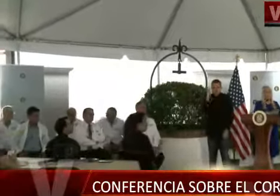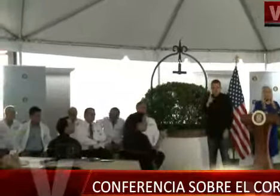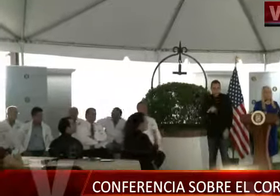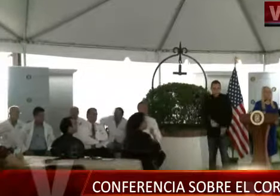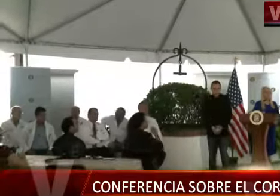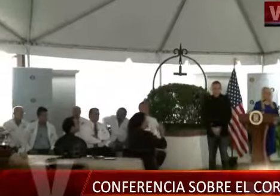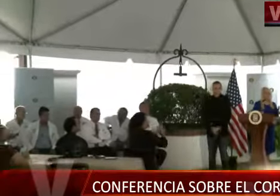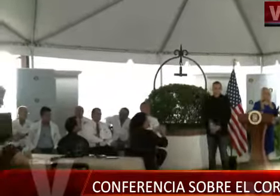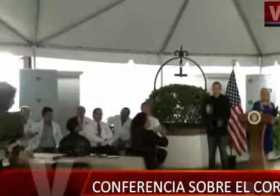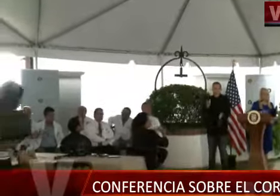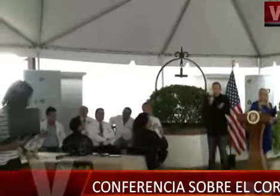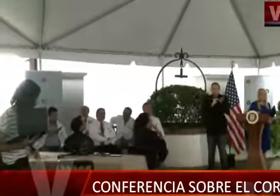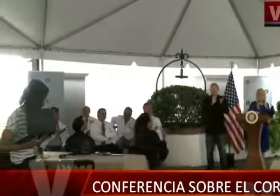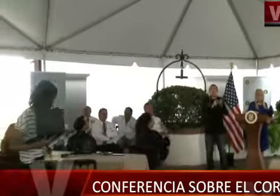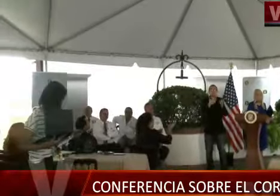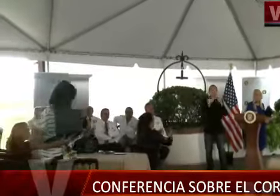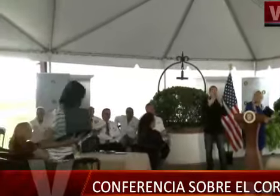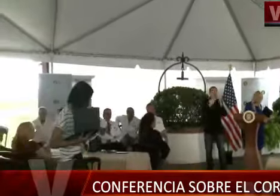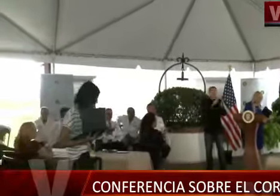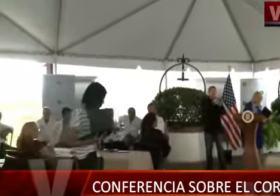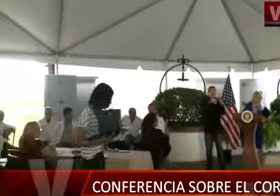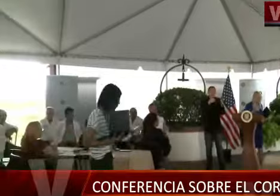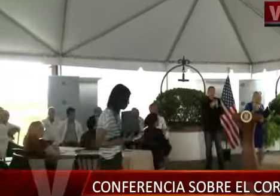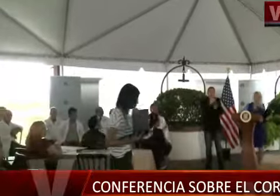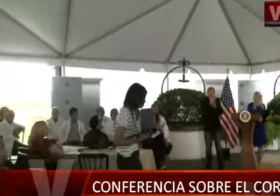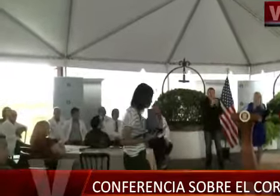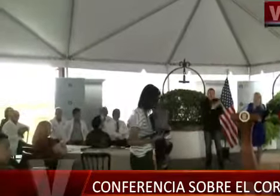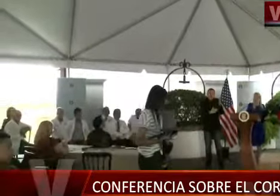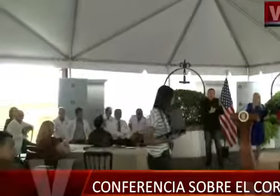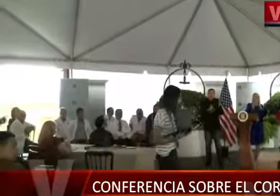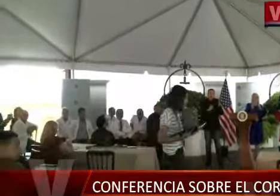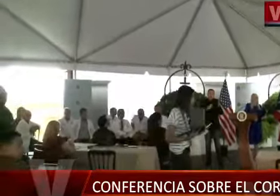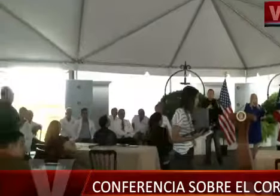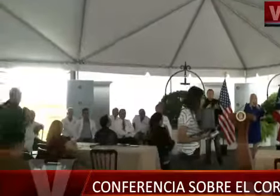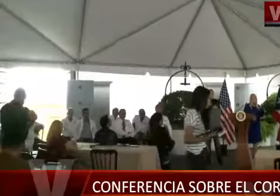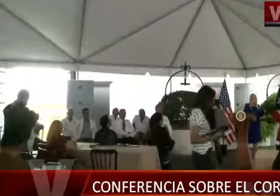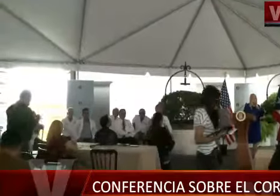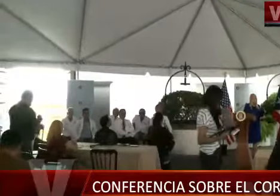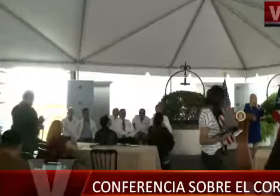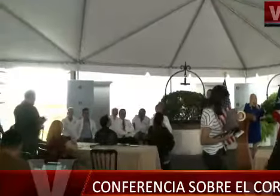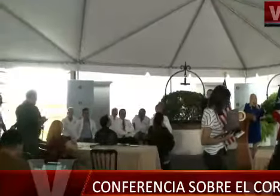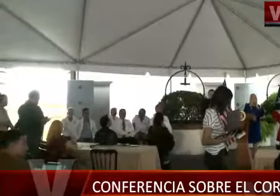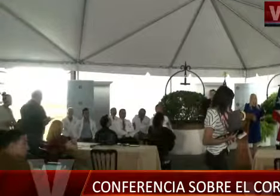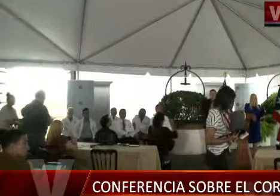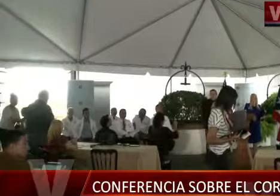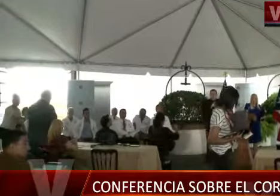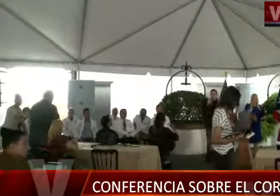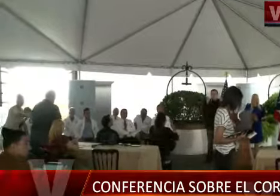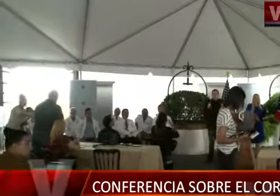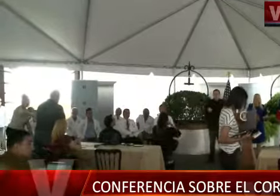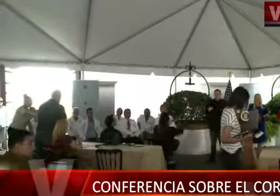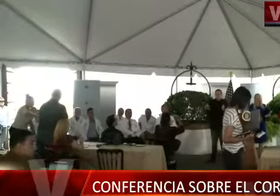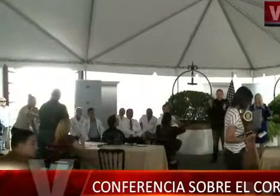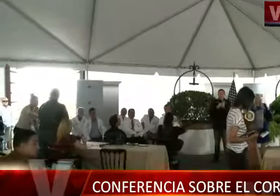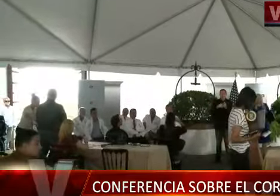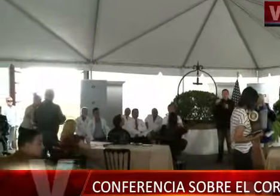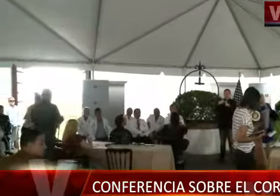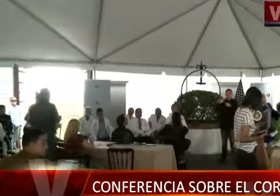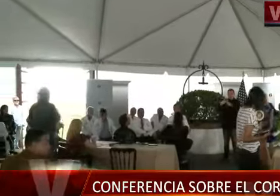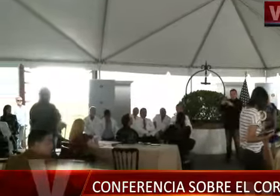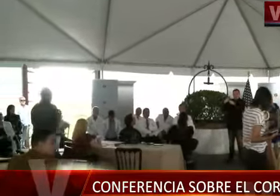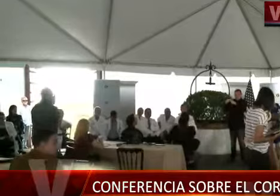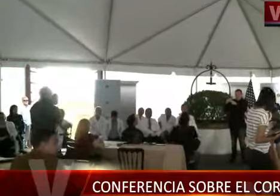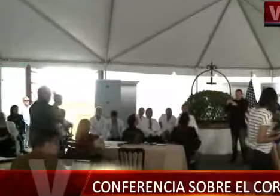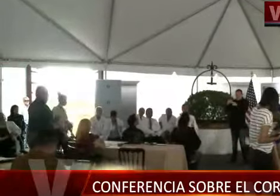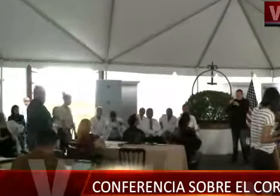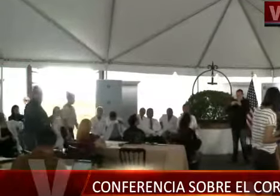a todos, pero primero queríamos que estén con los medios que nos han pedido, si por favor los médicos pueden volver a presentarse y decir sus especialidades,